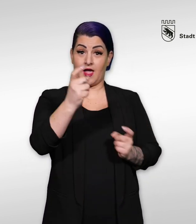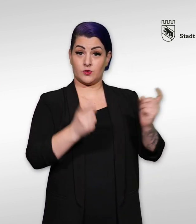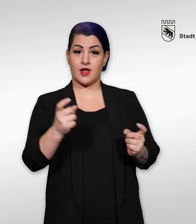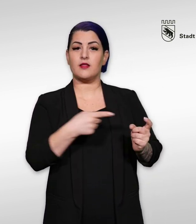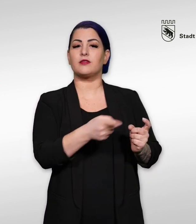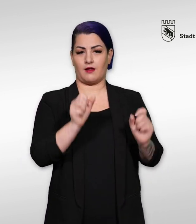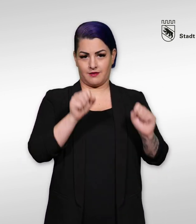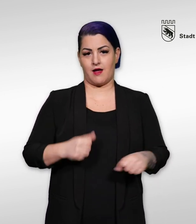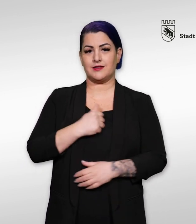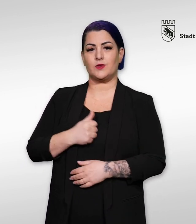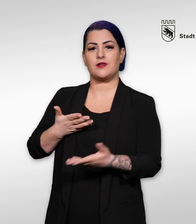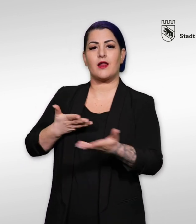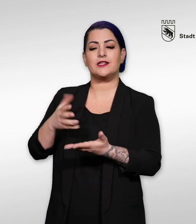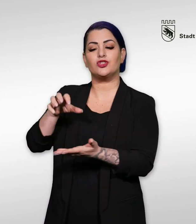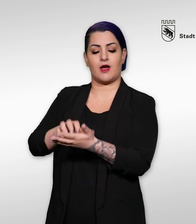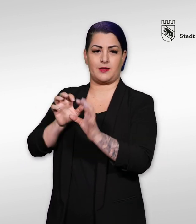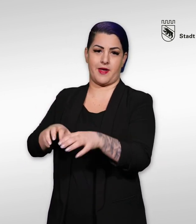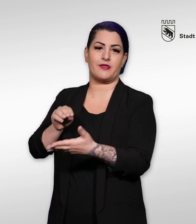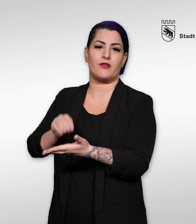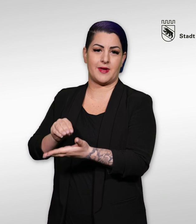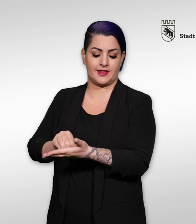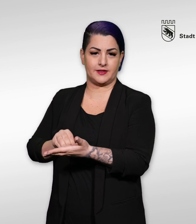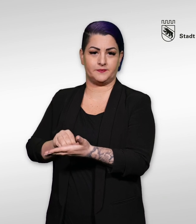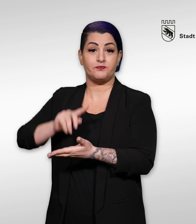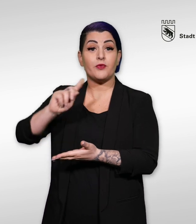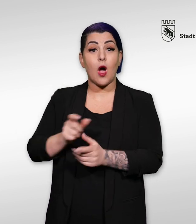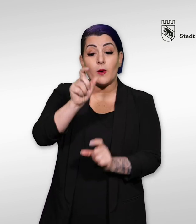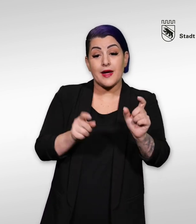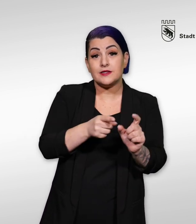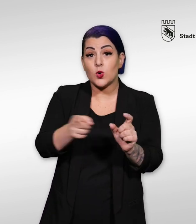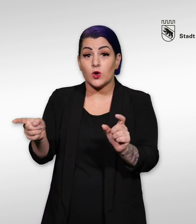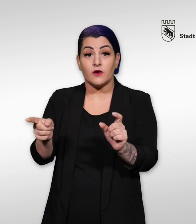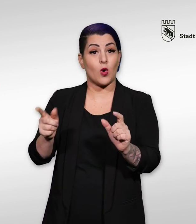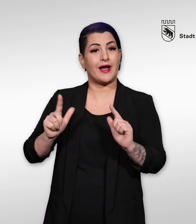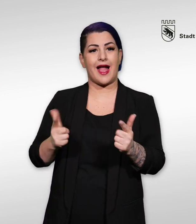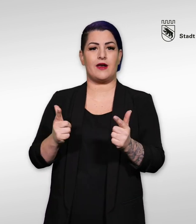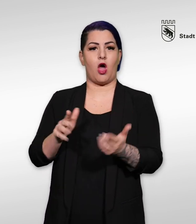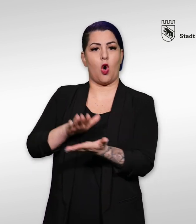Ausländische Personen können sich beim Sozialdienst der Stadt Bern anmelden, auch Personen ohne Aufenthaltsbewilligung.